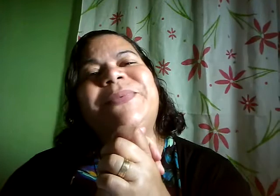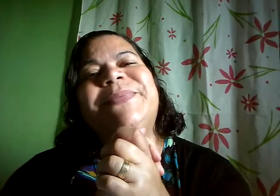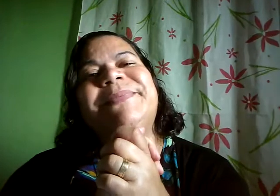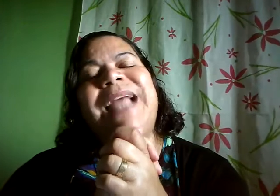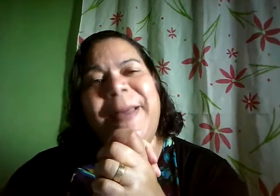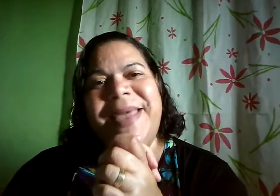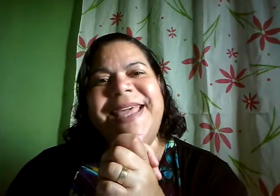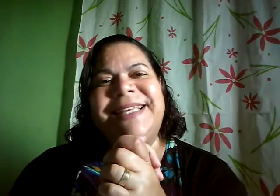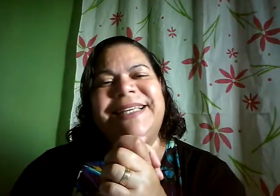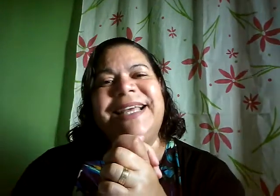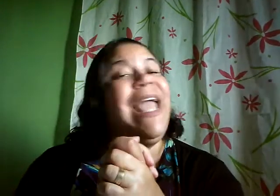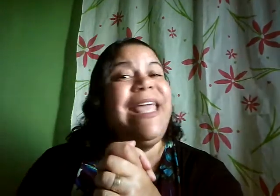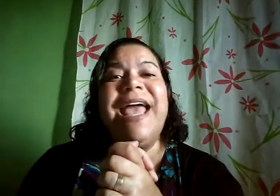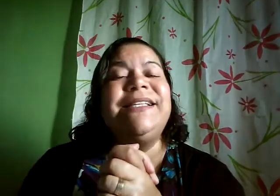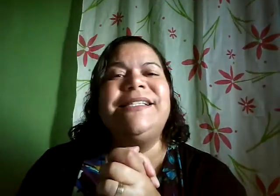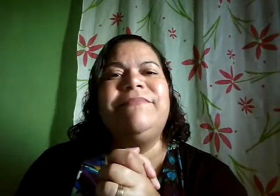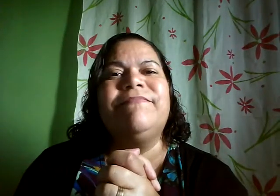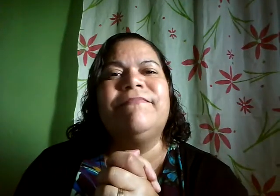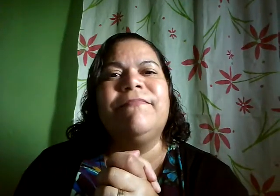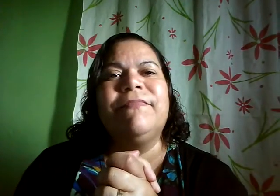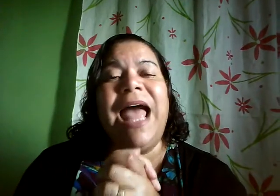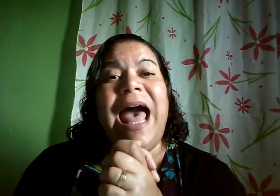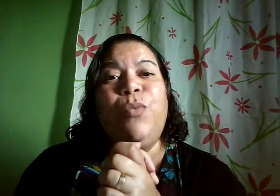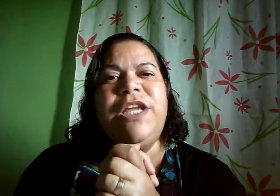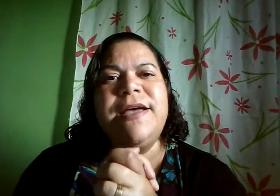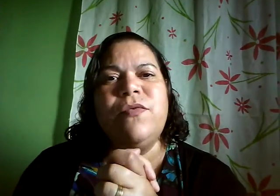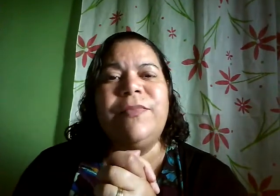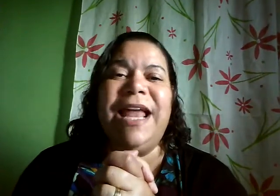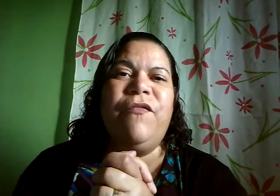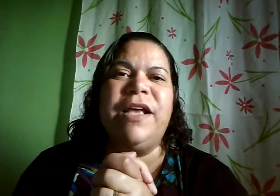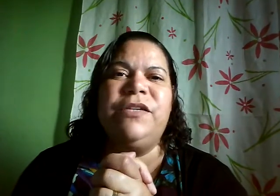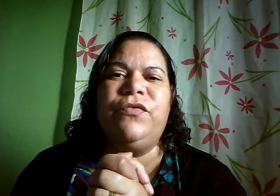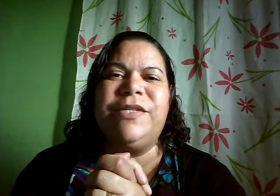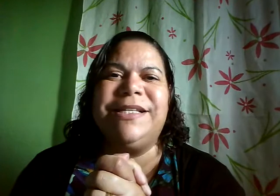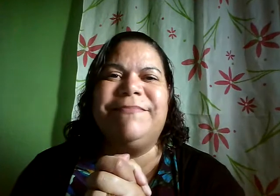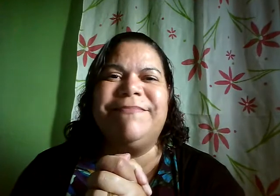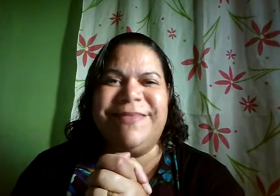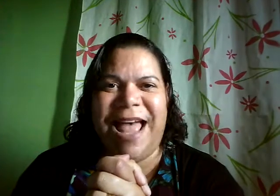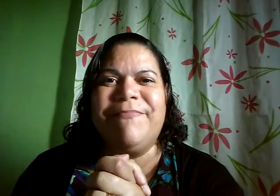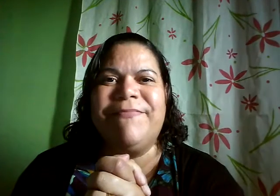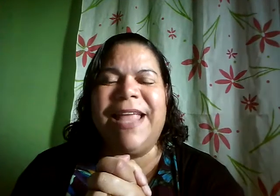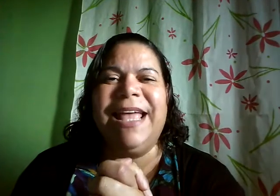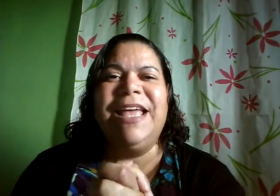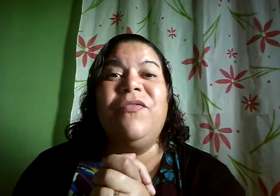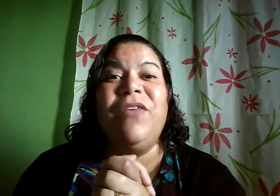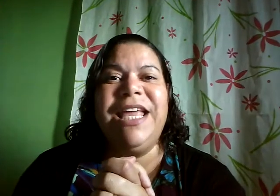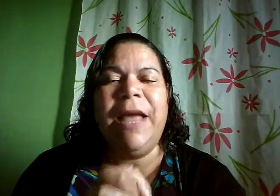amém e é assim a união ela faz a força tá fique na